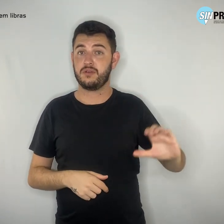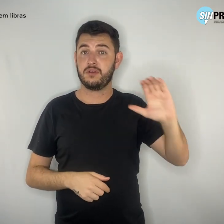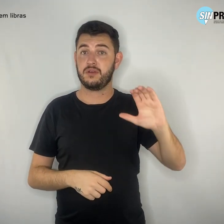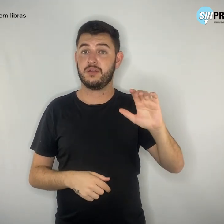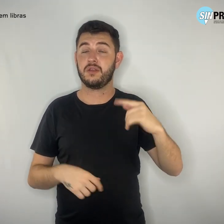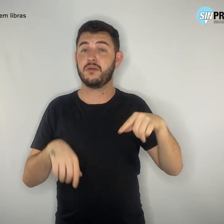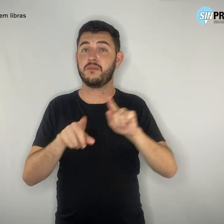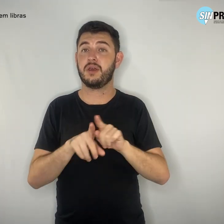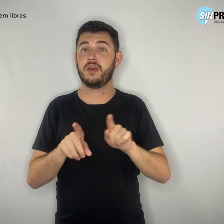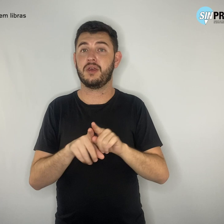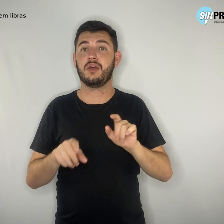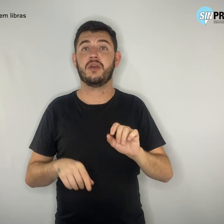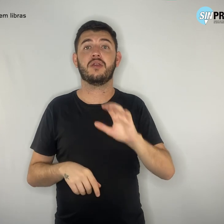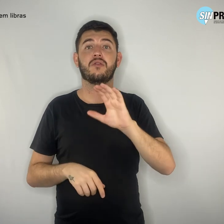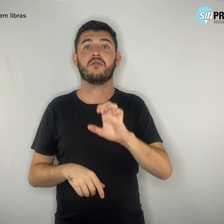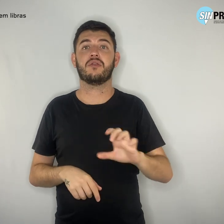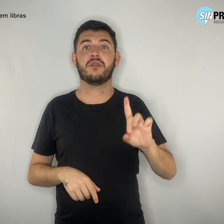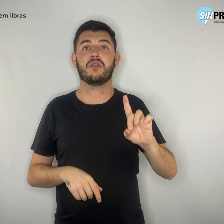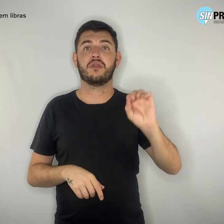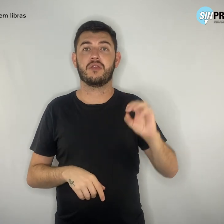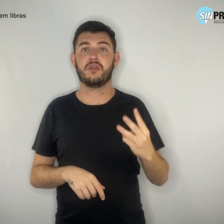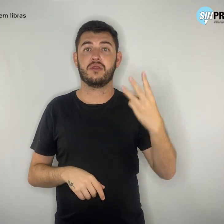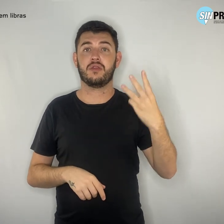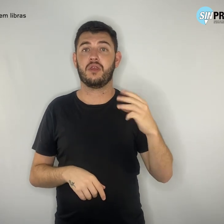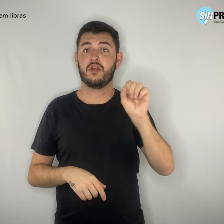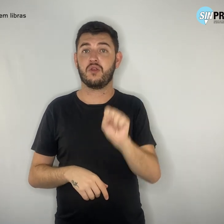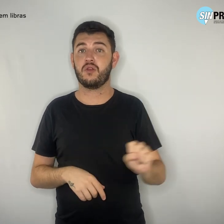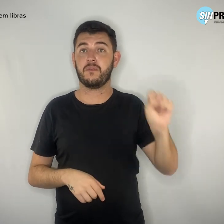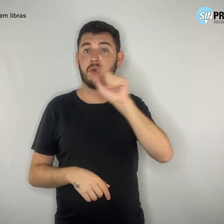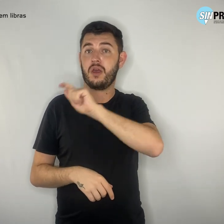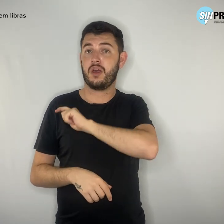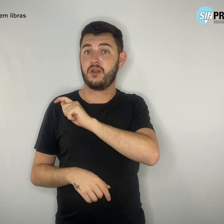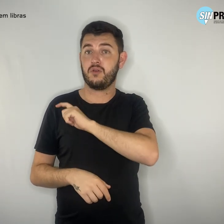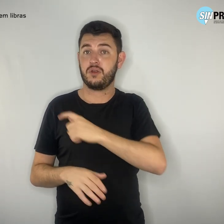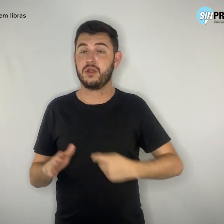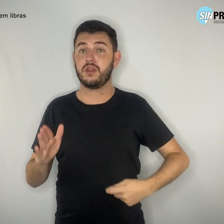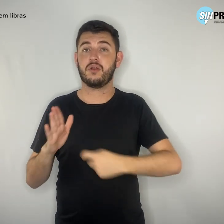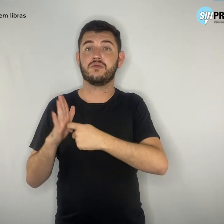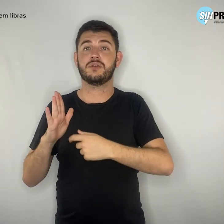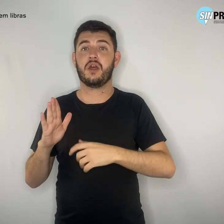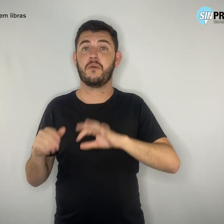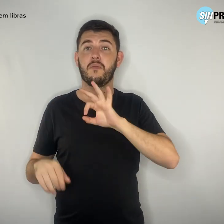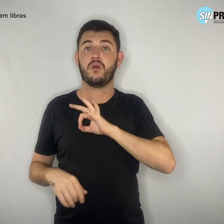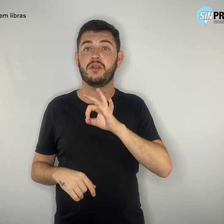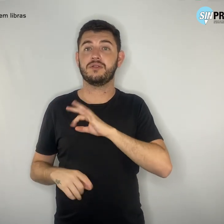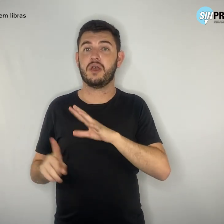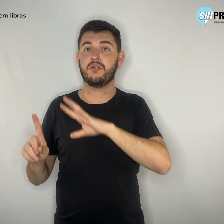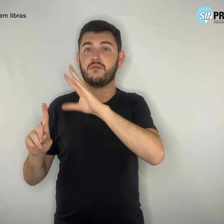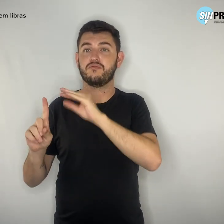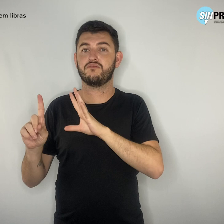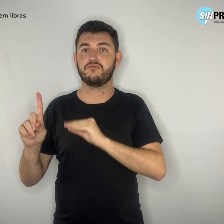alunas denunciaram assédio sexual por parte de policiais que atuavam na escola.